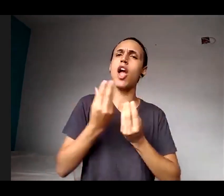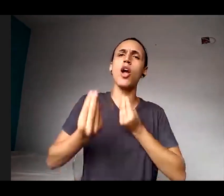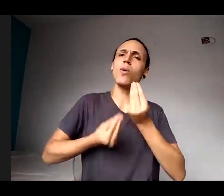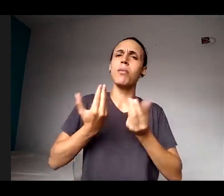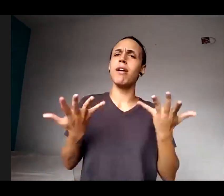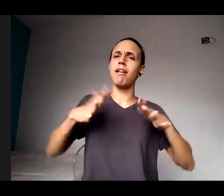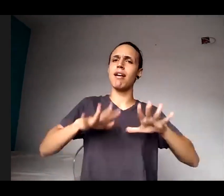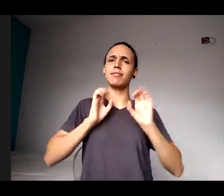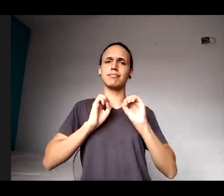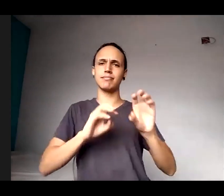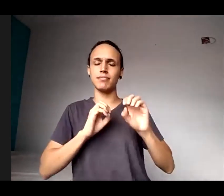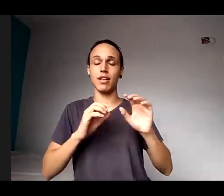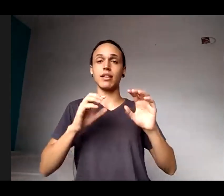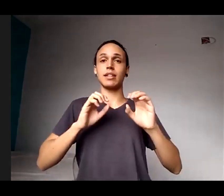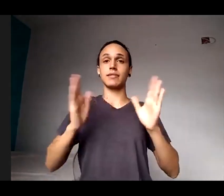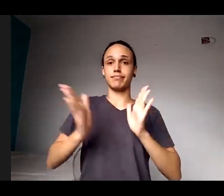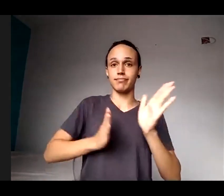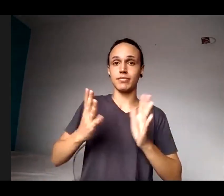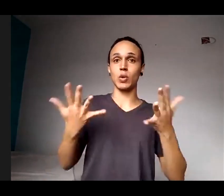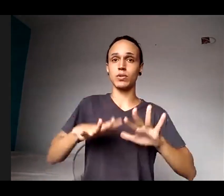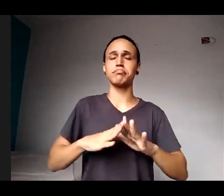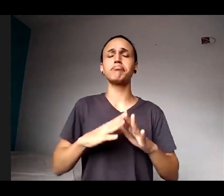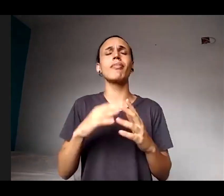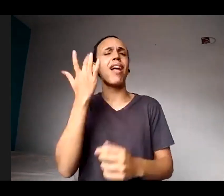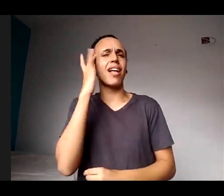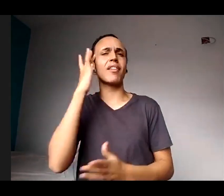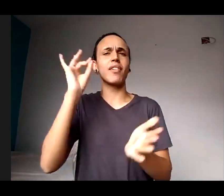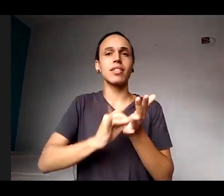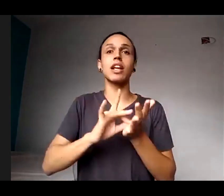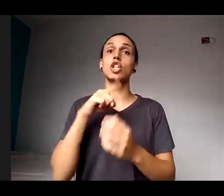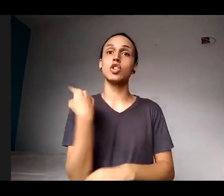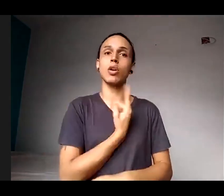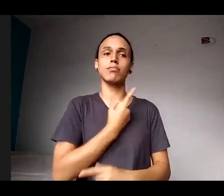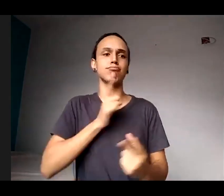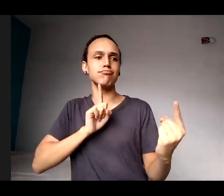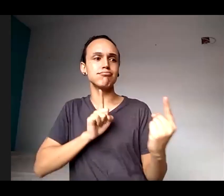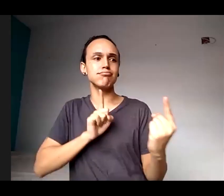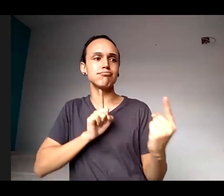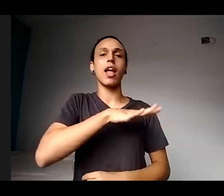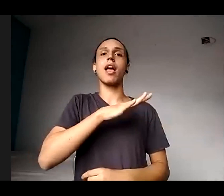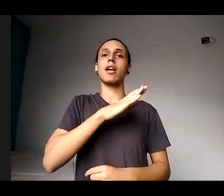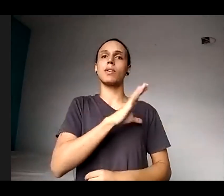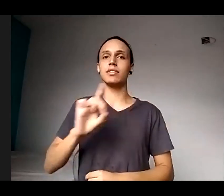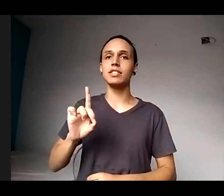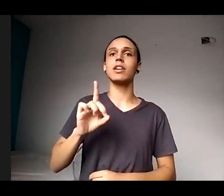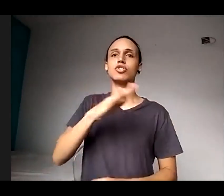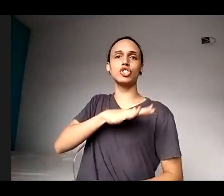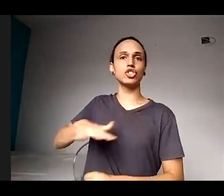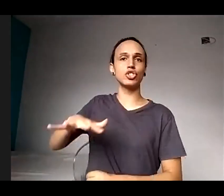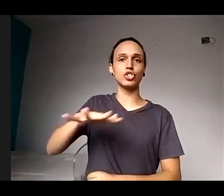essa aproximação nossa da Coordenação Geral de Educação com colegas do